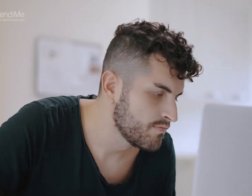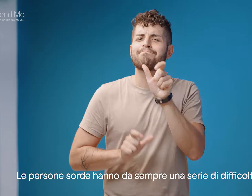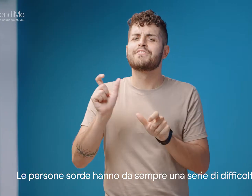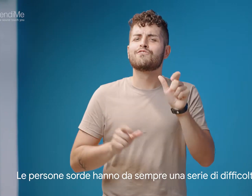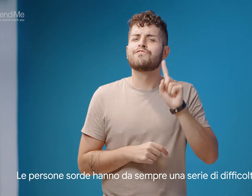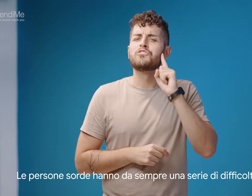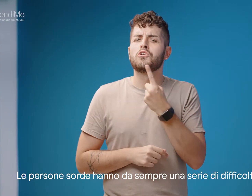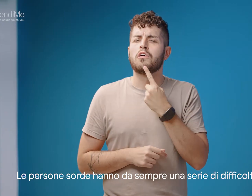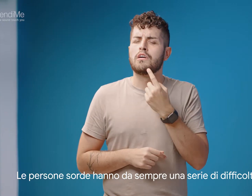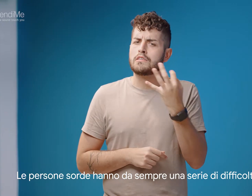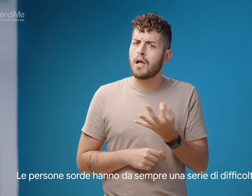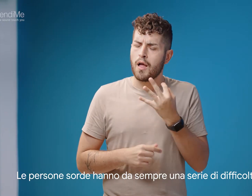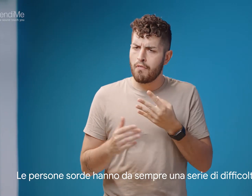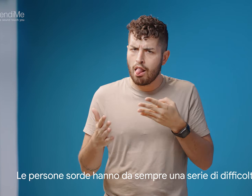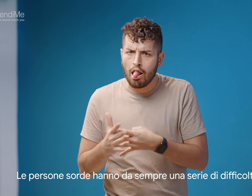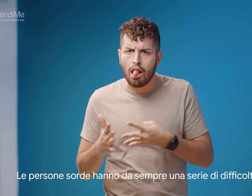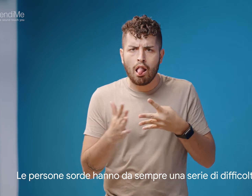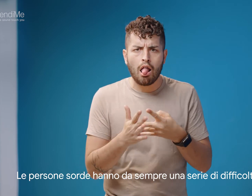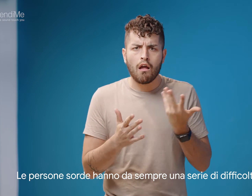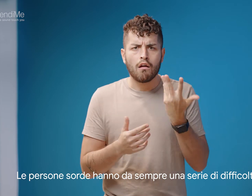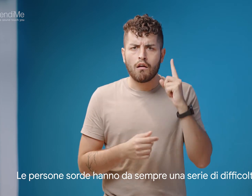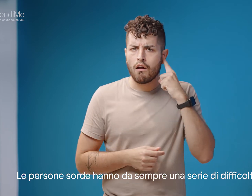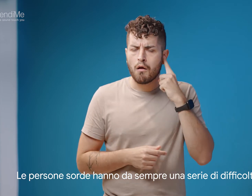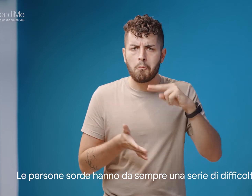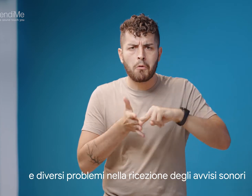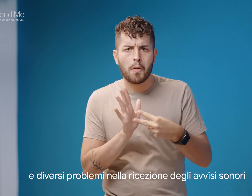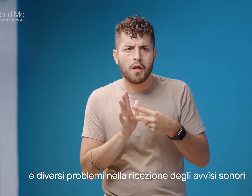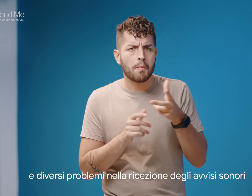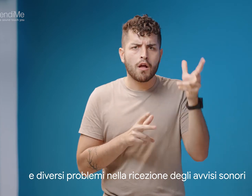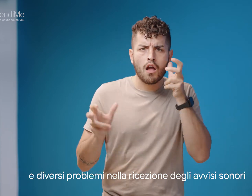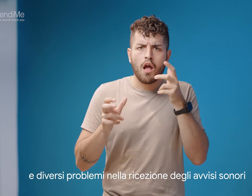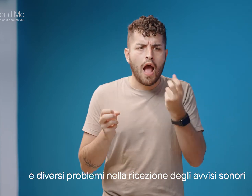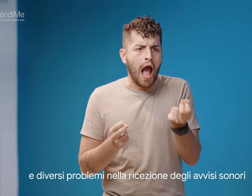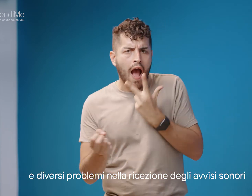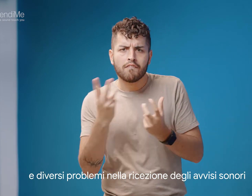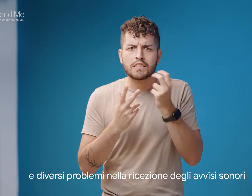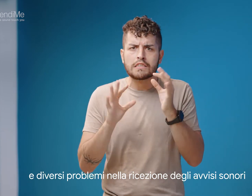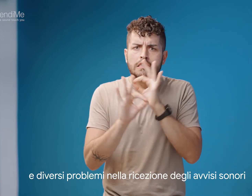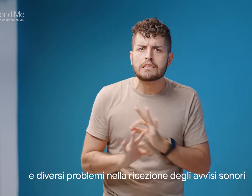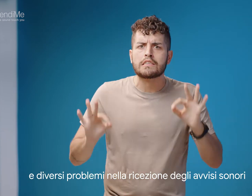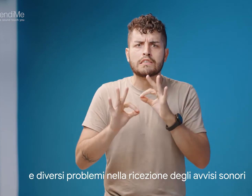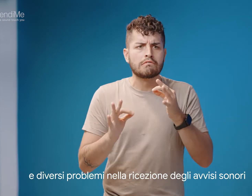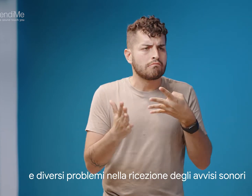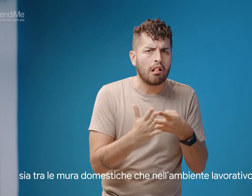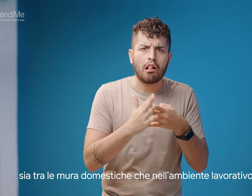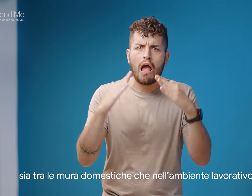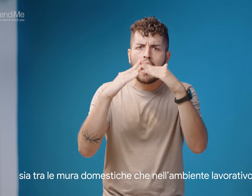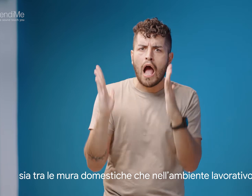Le persone sorde hanno da sempre una serie di difficoltà e diversi problemi nella ricezione degli avvisi sonori, sia tra le mura